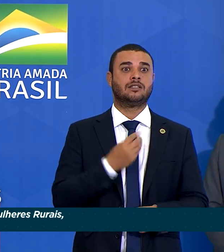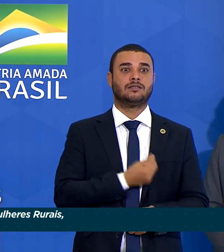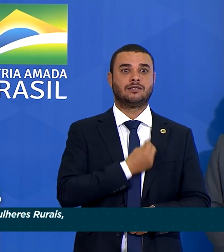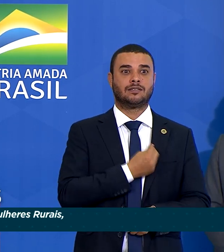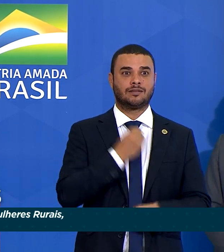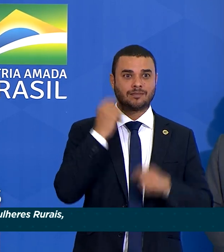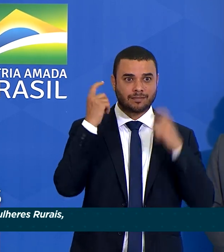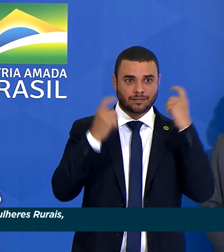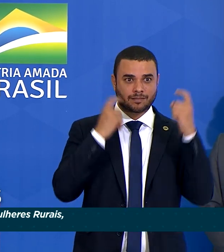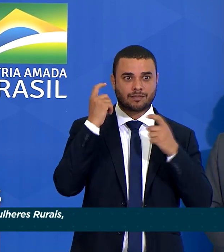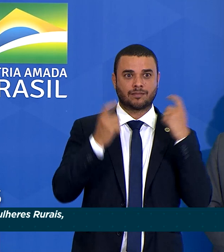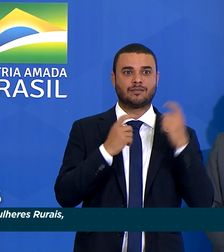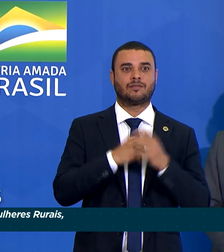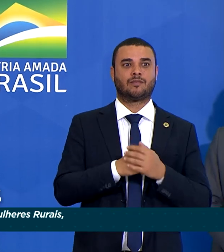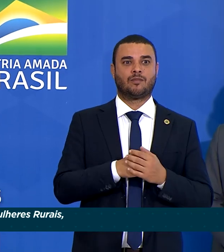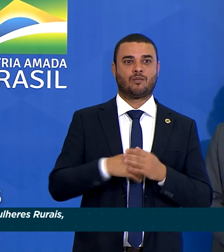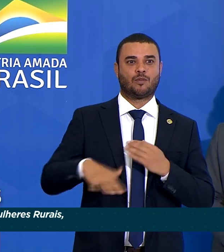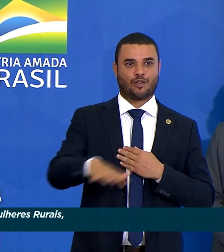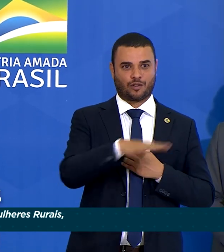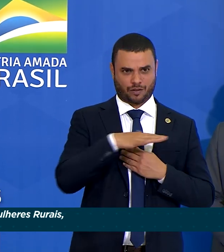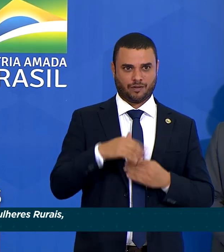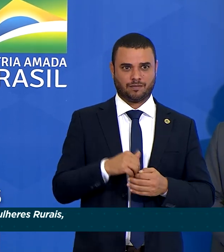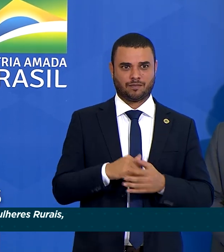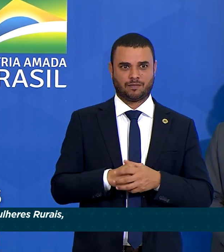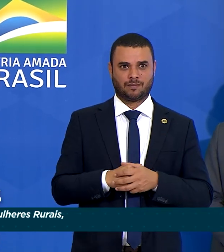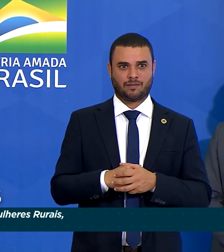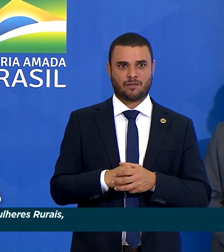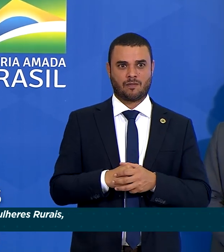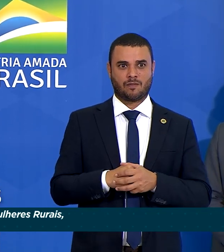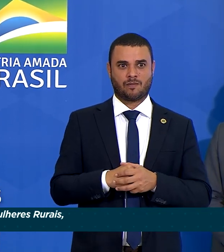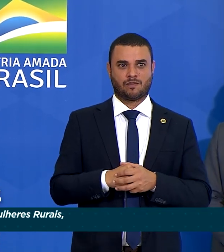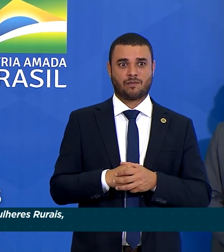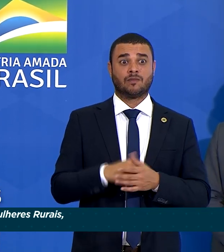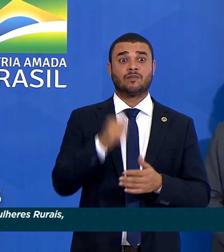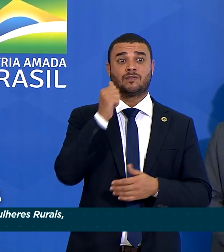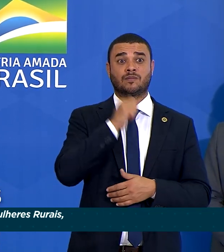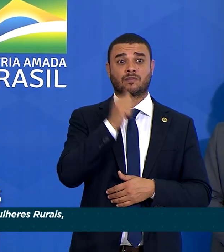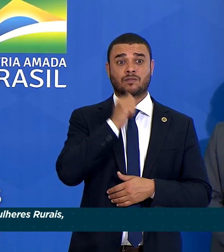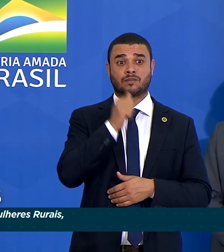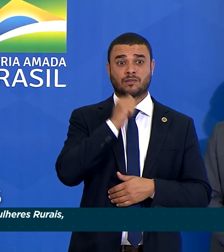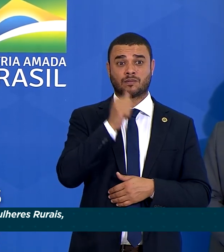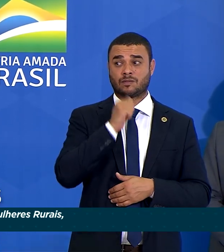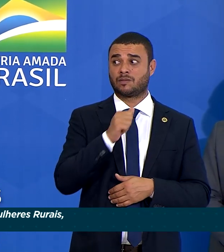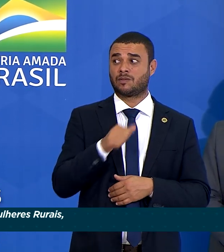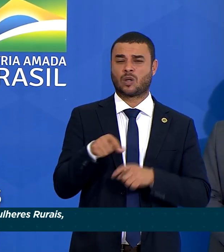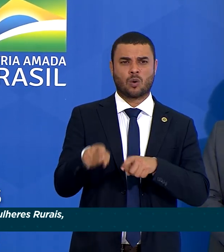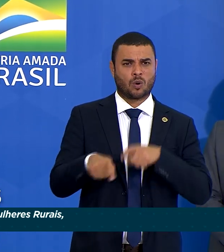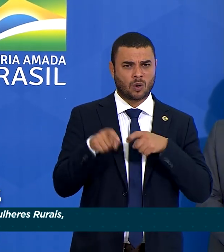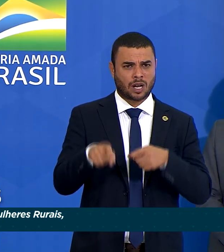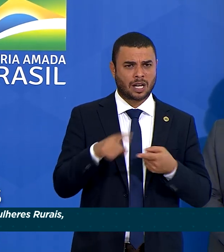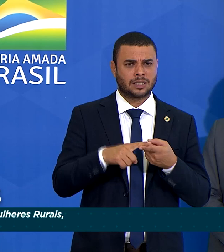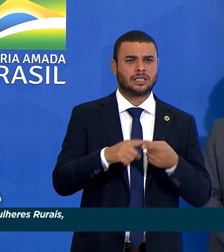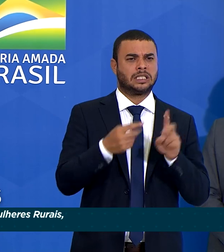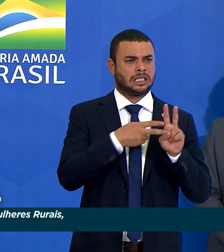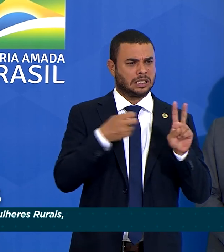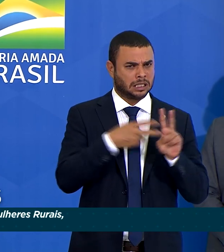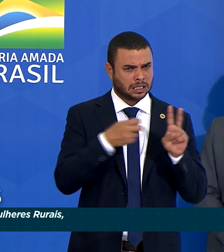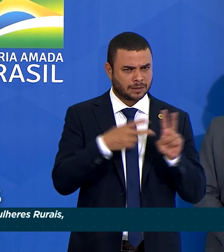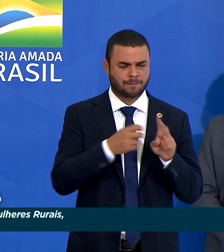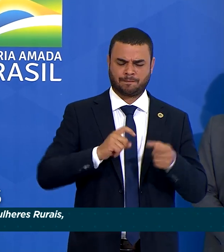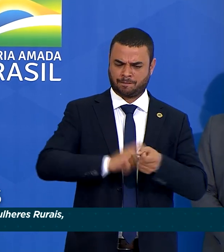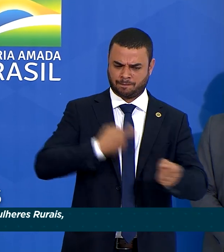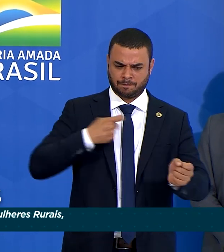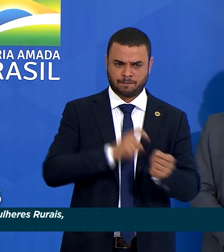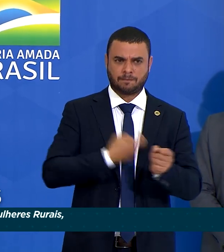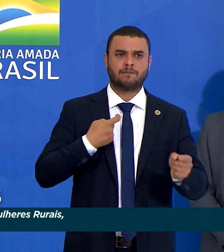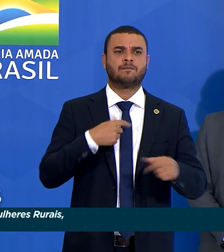segurança alimentar do nosso povo. Essas mulheres rurais, indígenas, quilombolas, carregam consigo a tradição